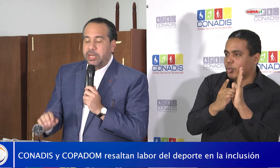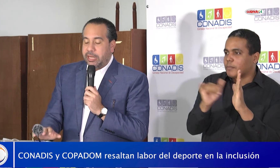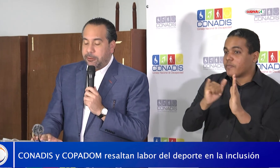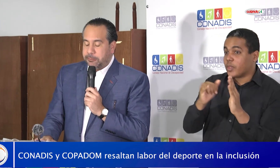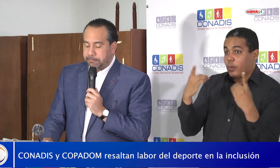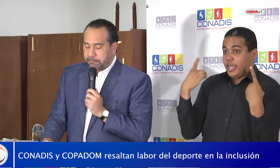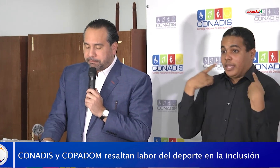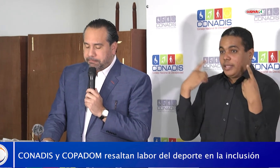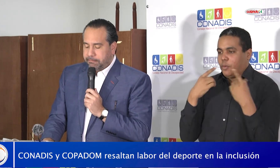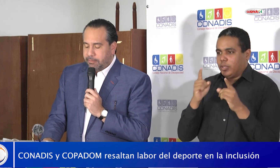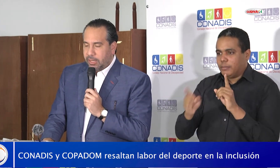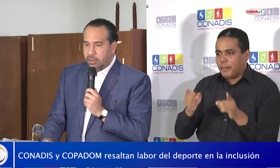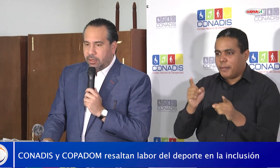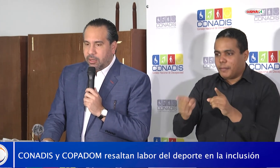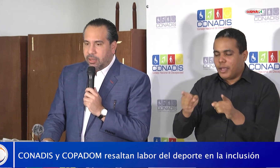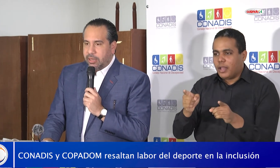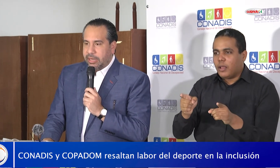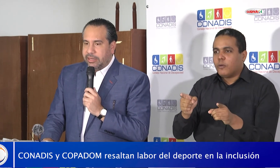deporte dominicano,